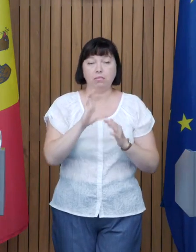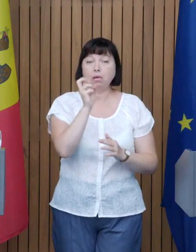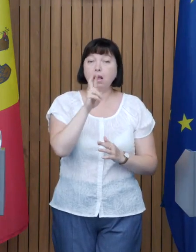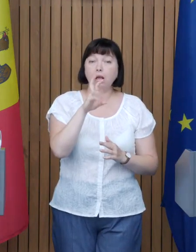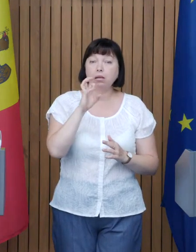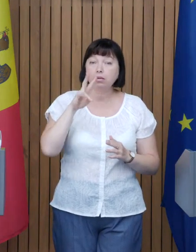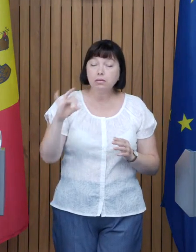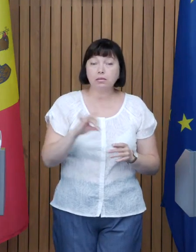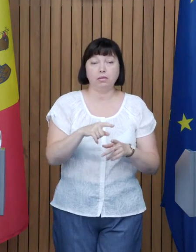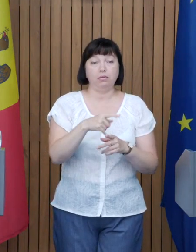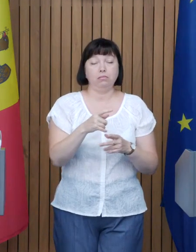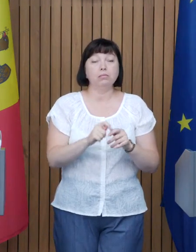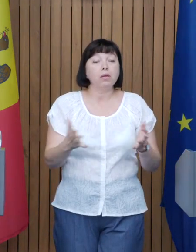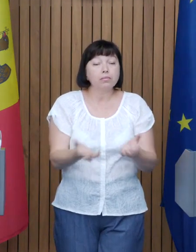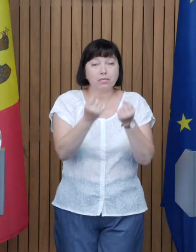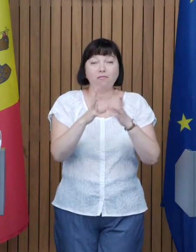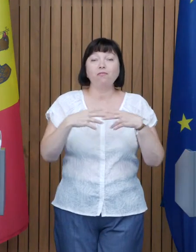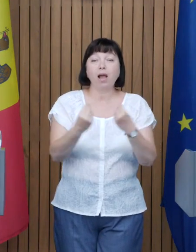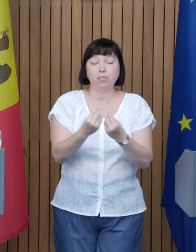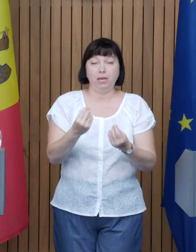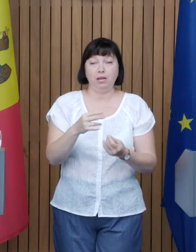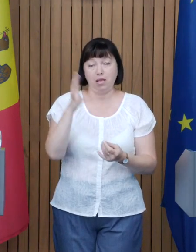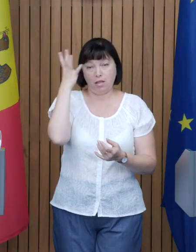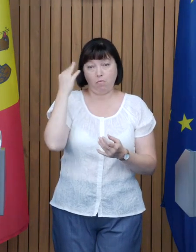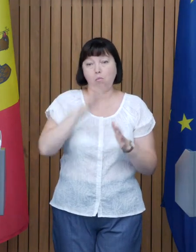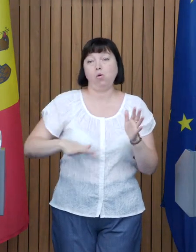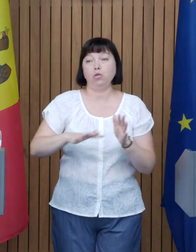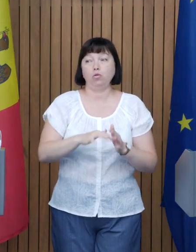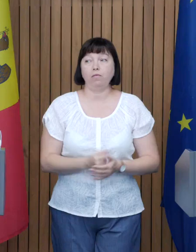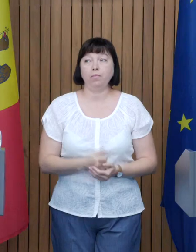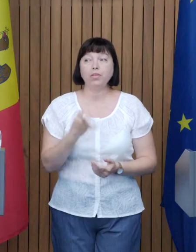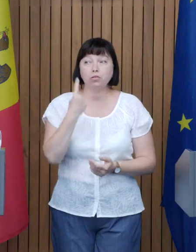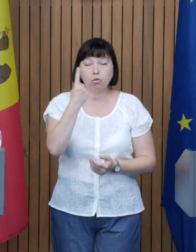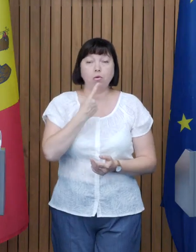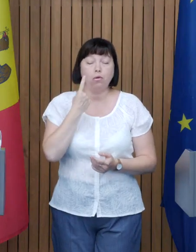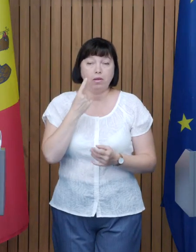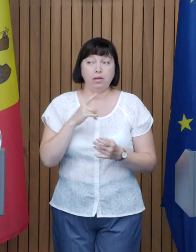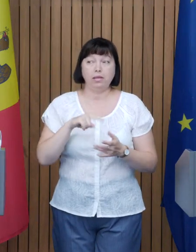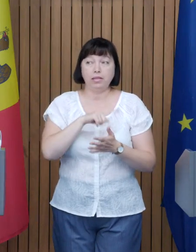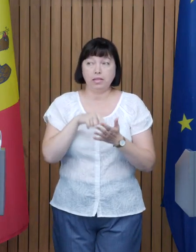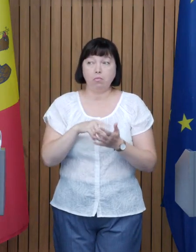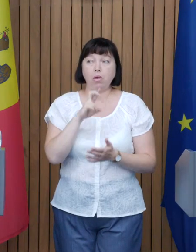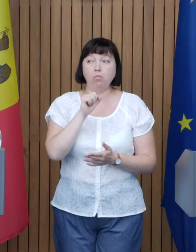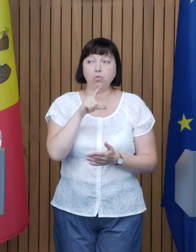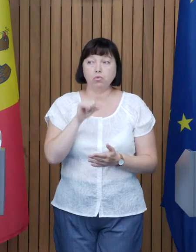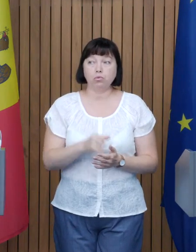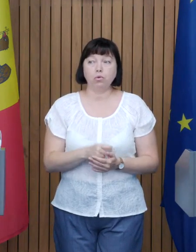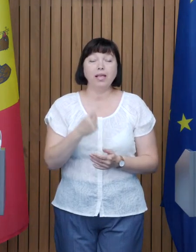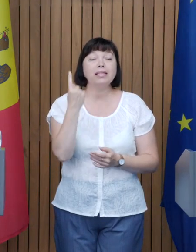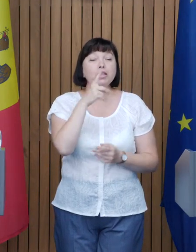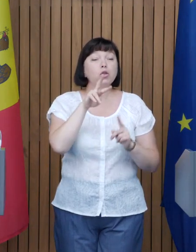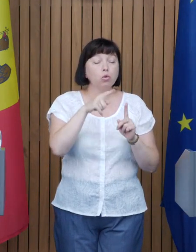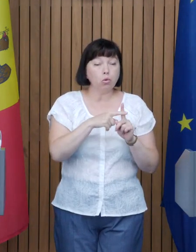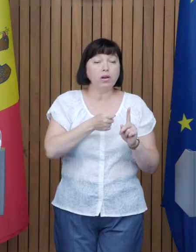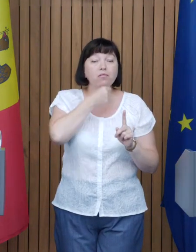Să susținem familiei europene aici, în Republica Moldova Și ultima întrebare, domnule Bouzul Afel, pentru dumneavoastră Din 1